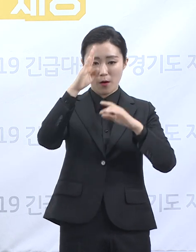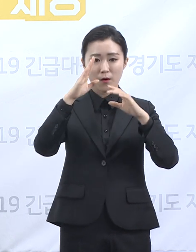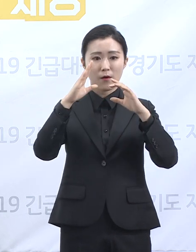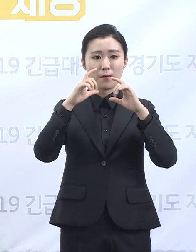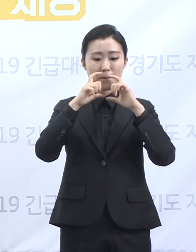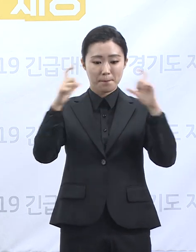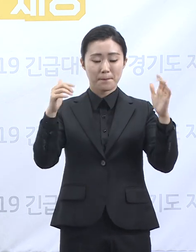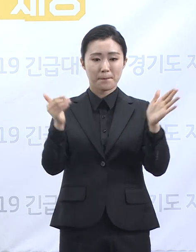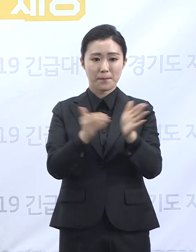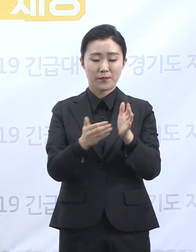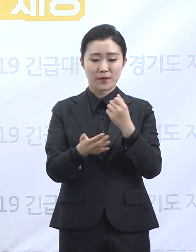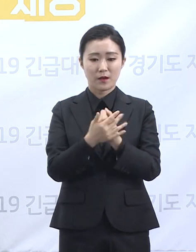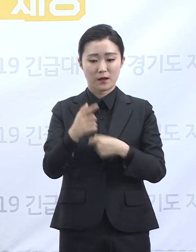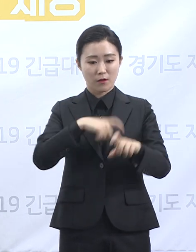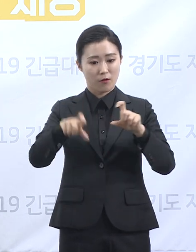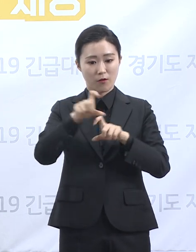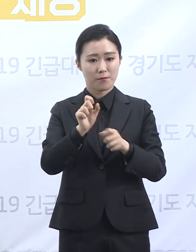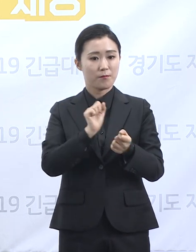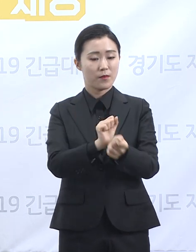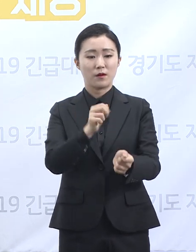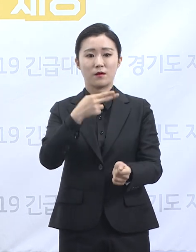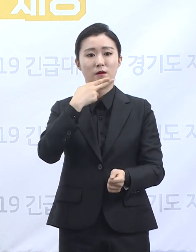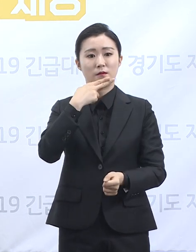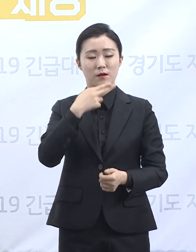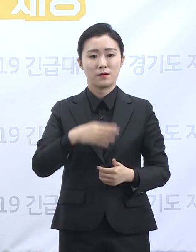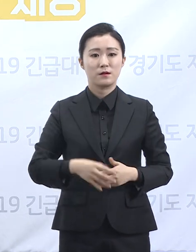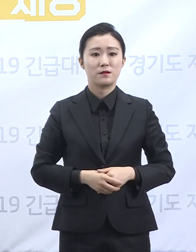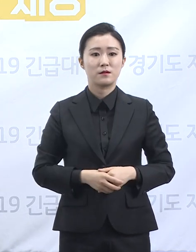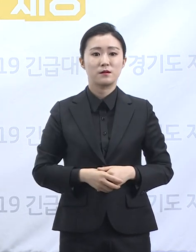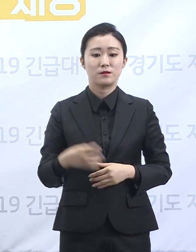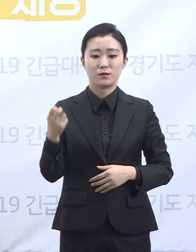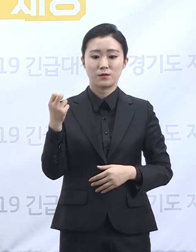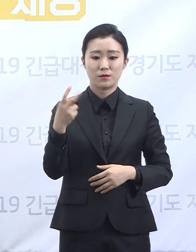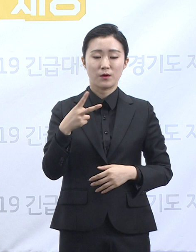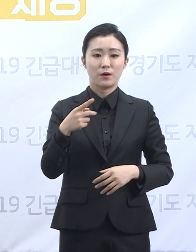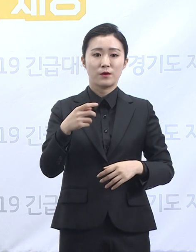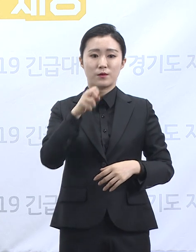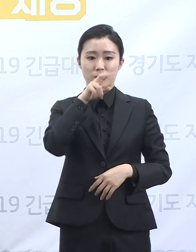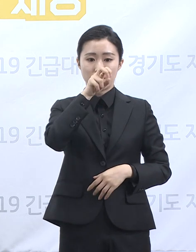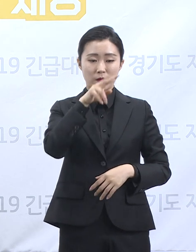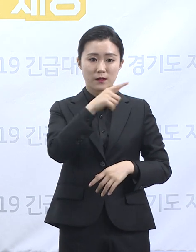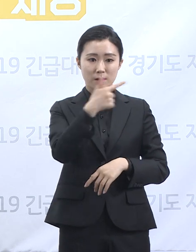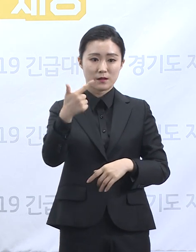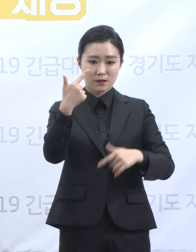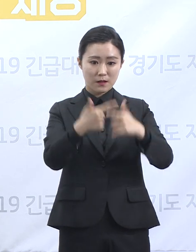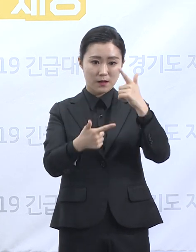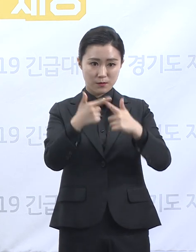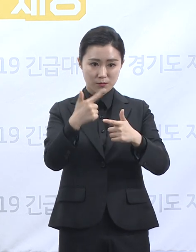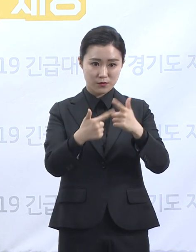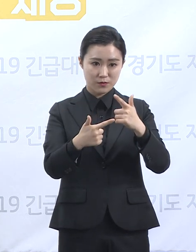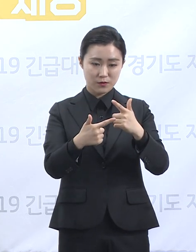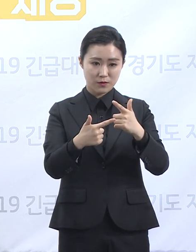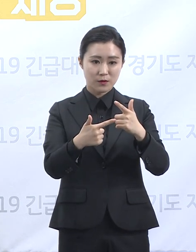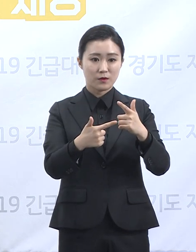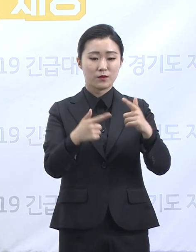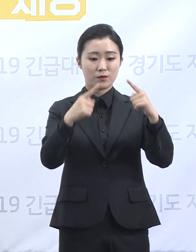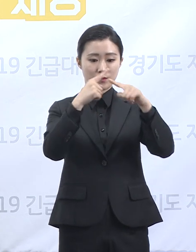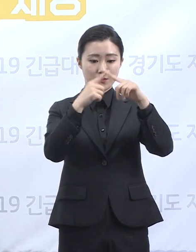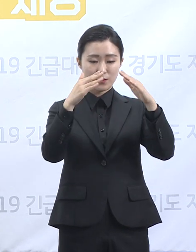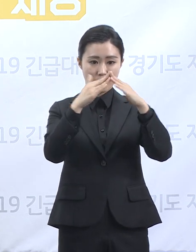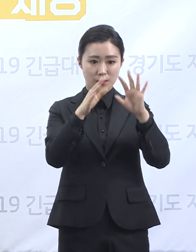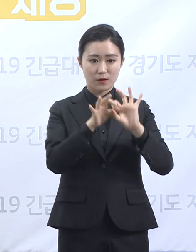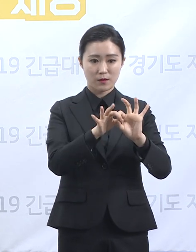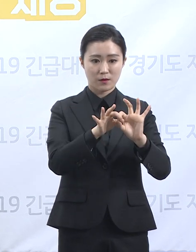또 다른 확진자 1명은 용인큰나무 교회와 관련하여 기이 확진된 광명어르신 주간보호센터